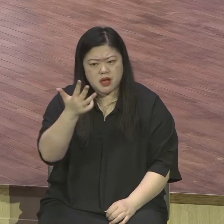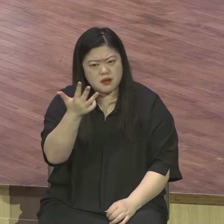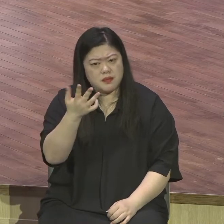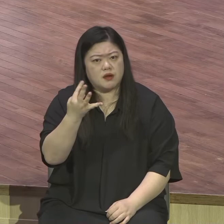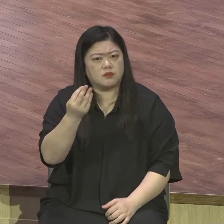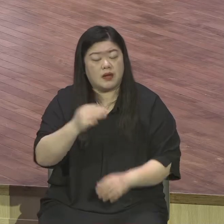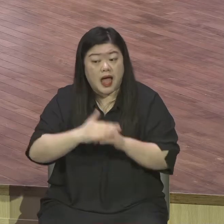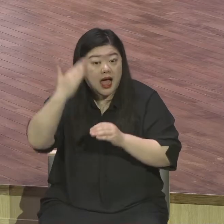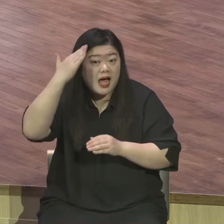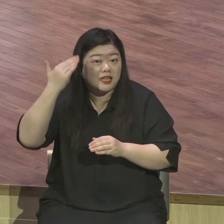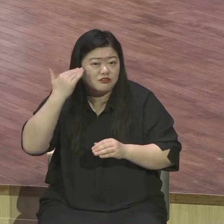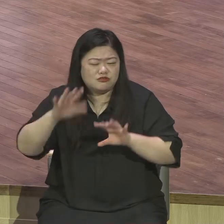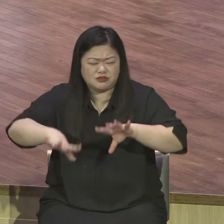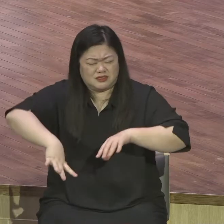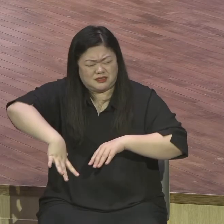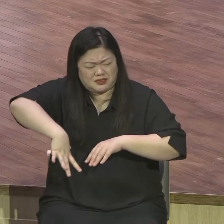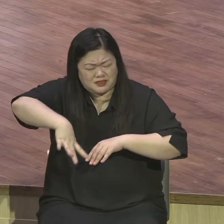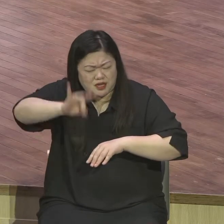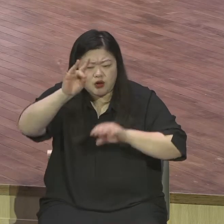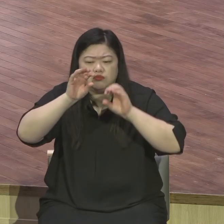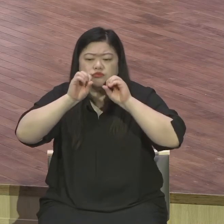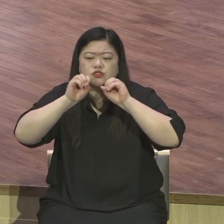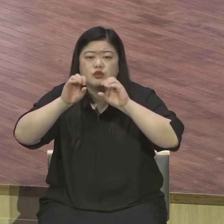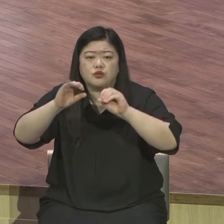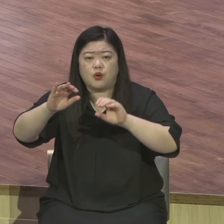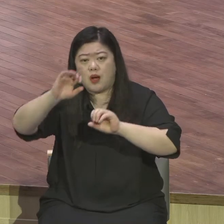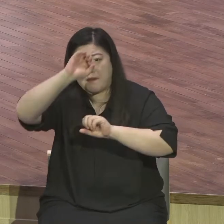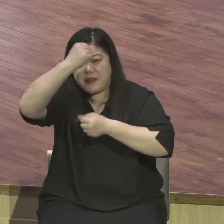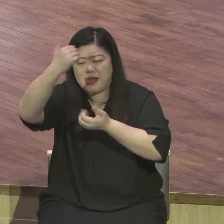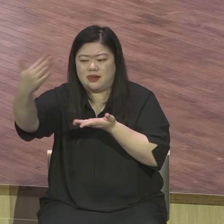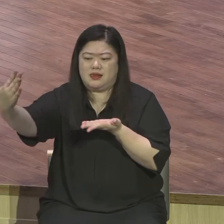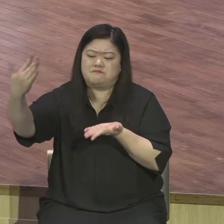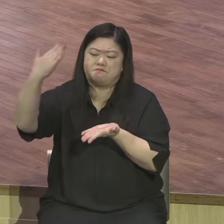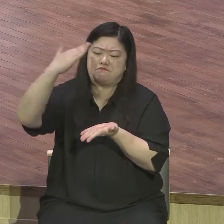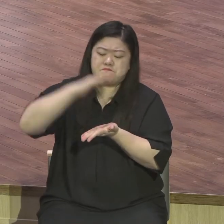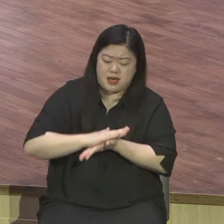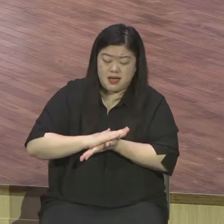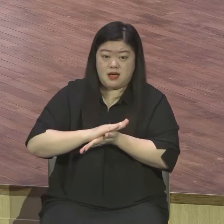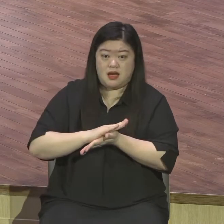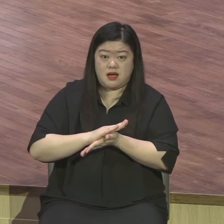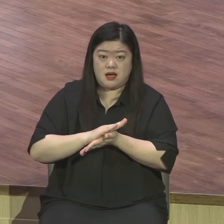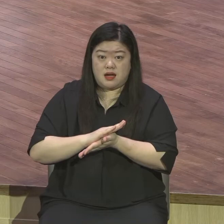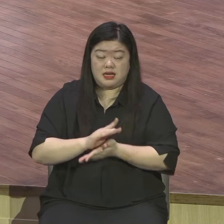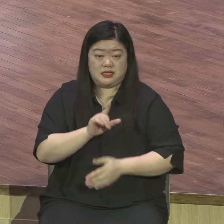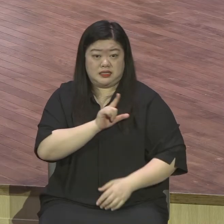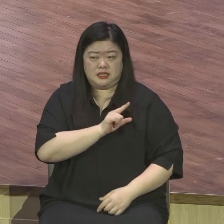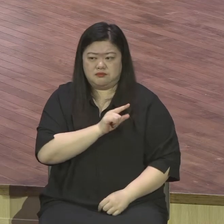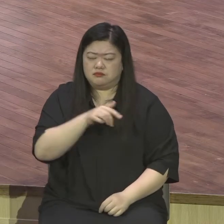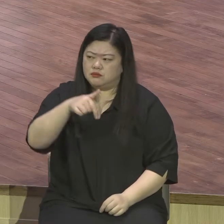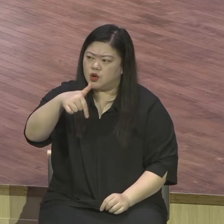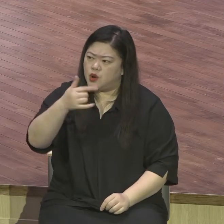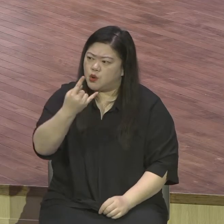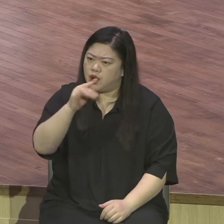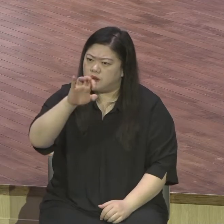성교사가 기초라프라는 기초라프라는 사람이에요 이